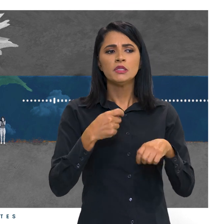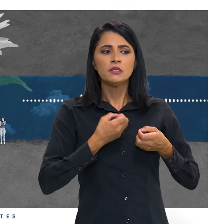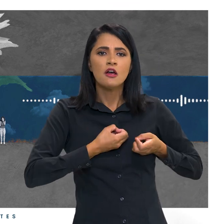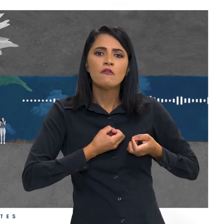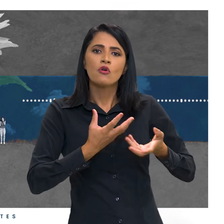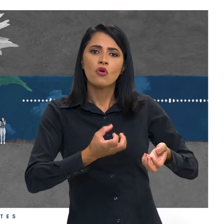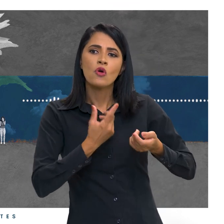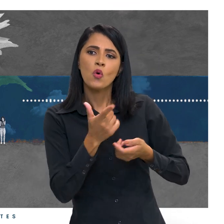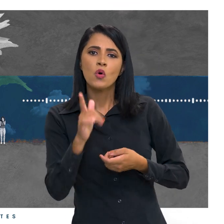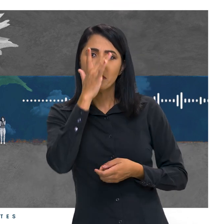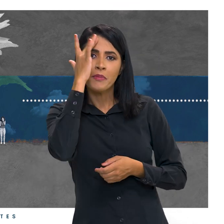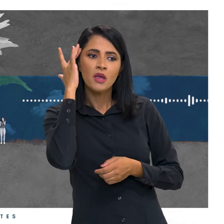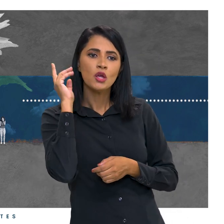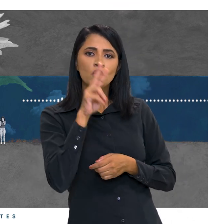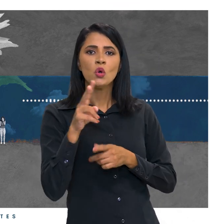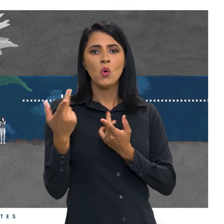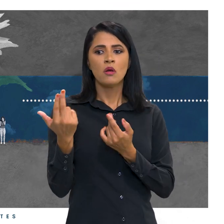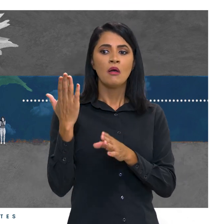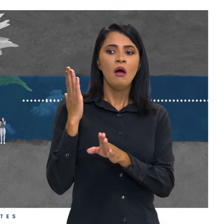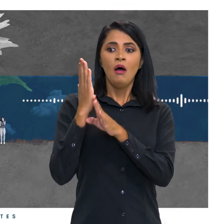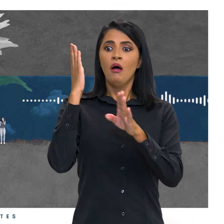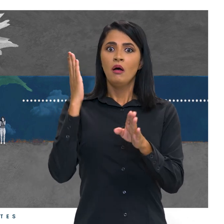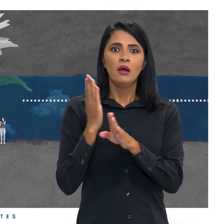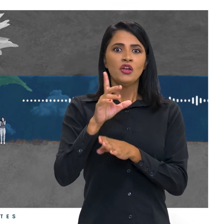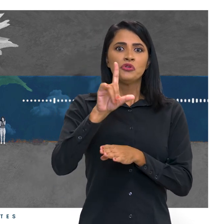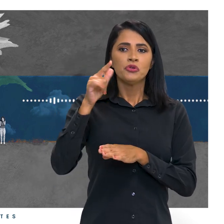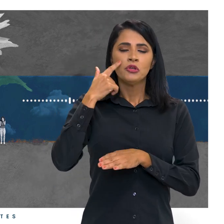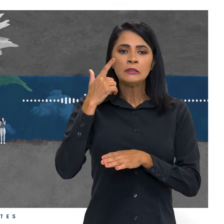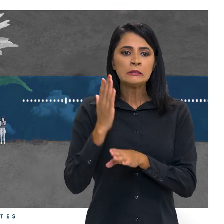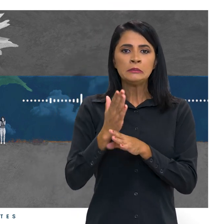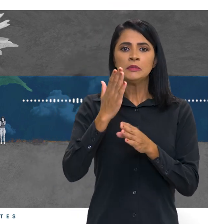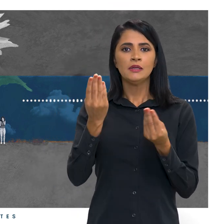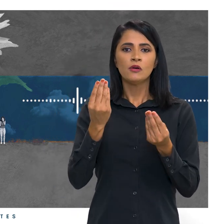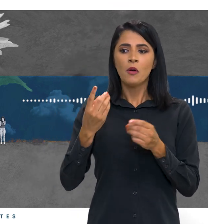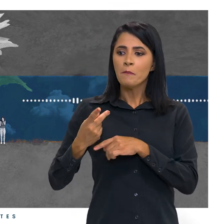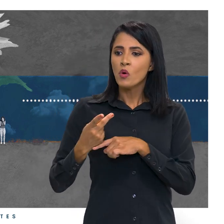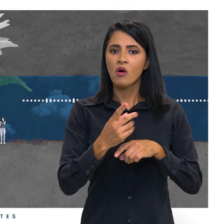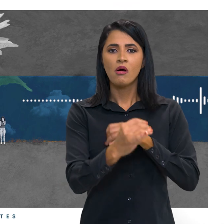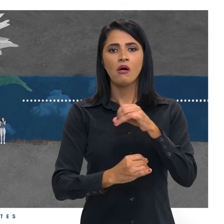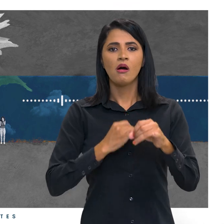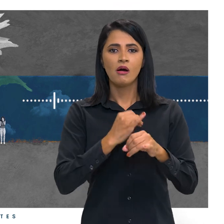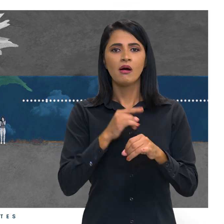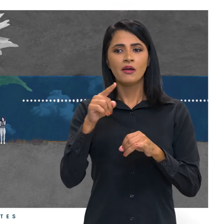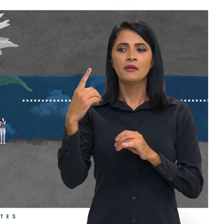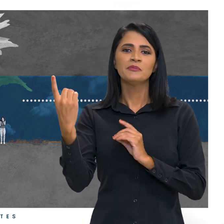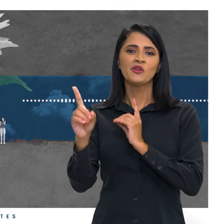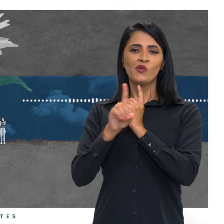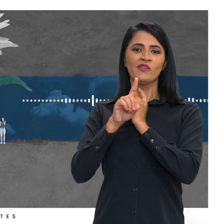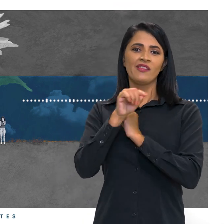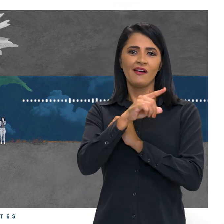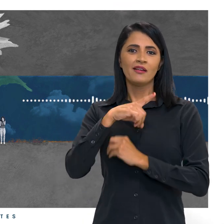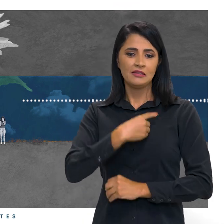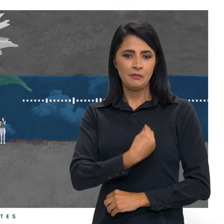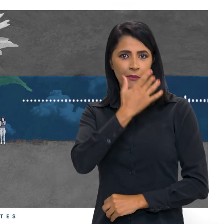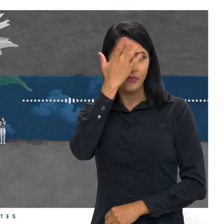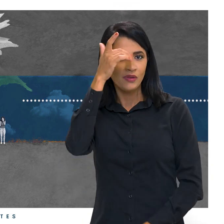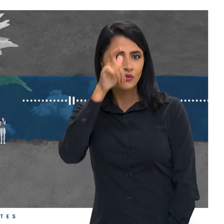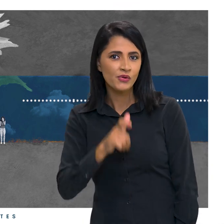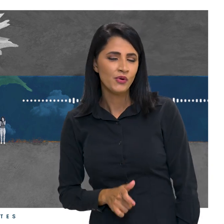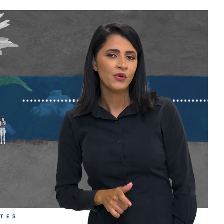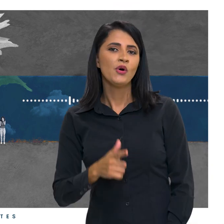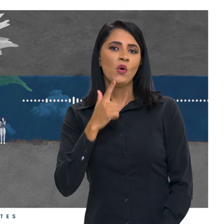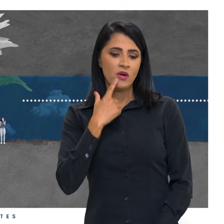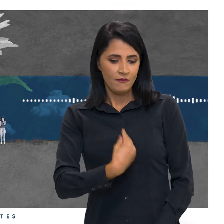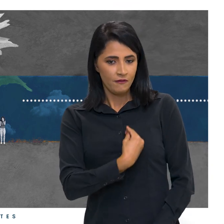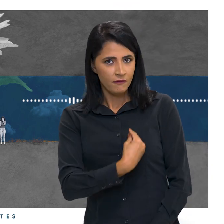porque outras pessoas estavam tendo diagnóstico naquele dia. E quando elas procurassem na internet, eu queria que elas encontrassem vida. Eu queria que elas encontrassem uma